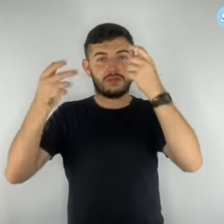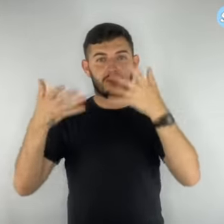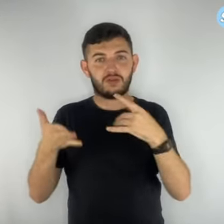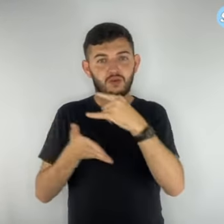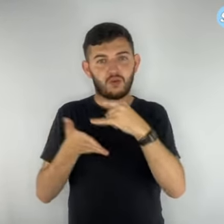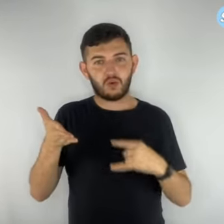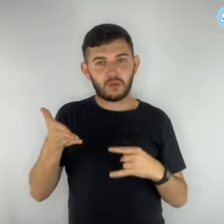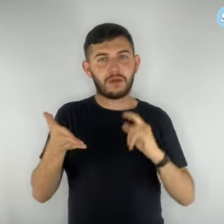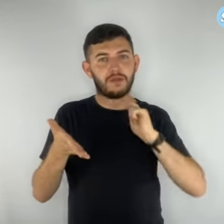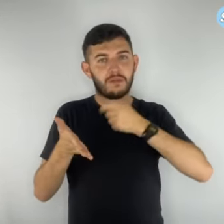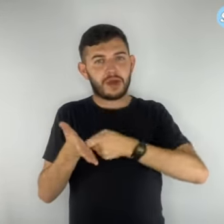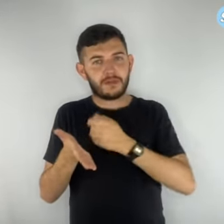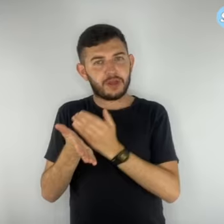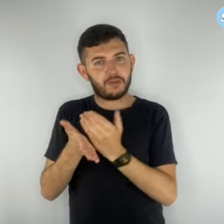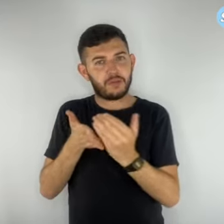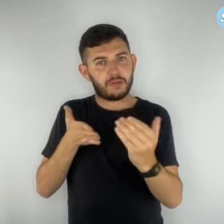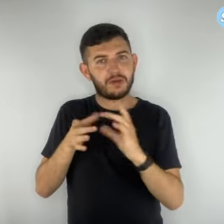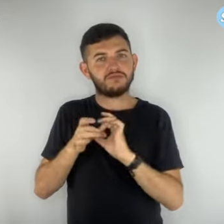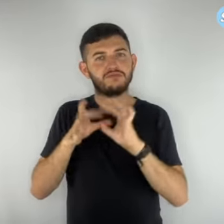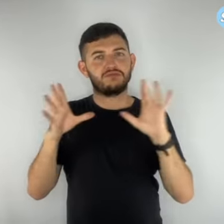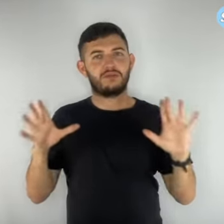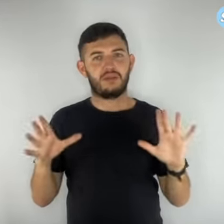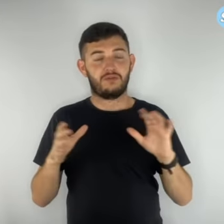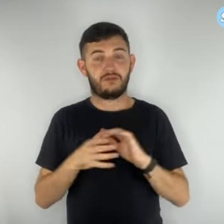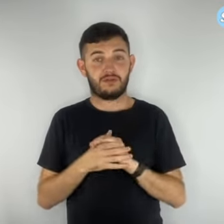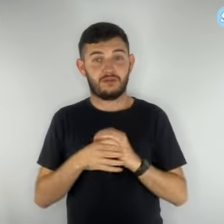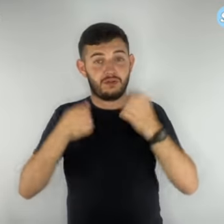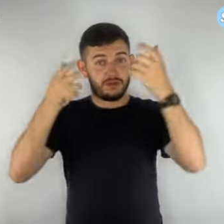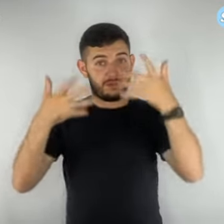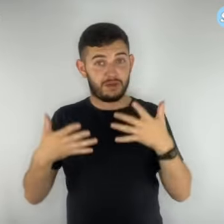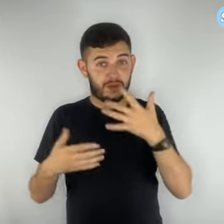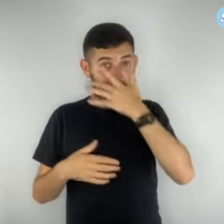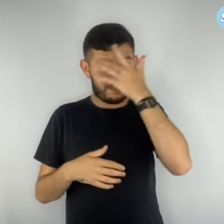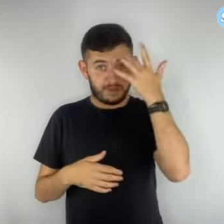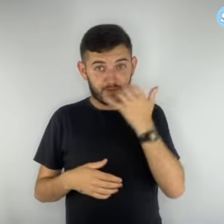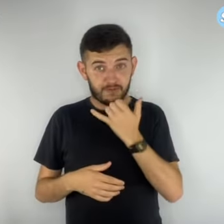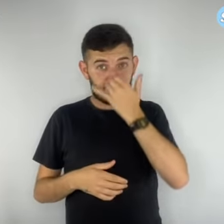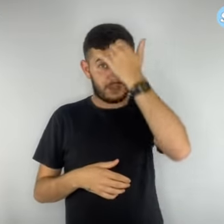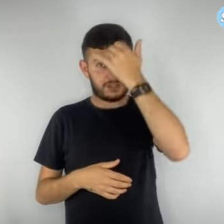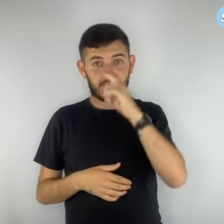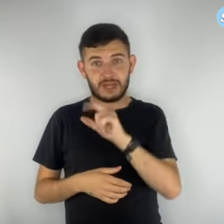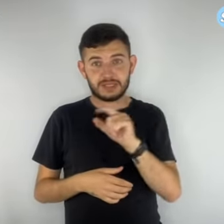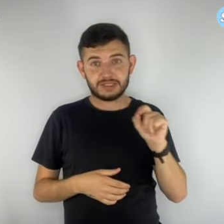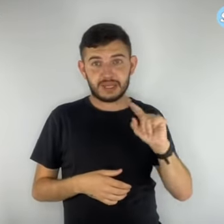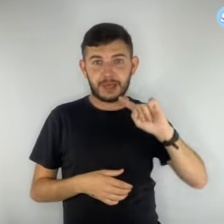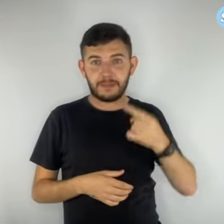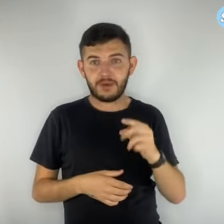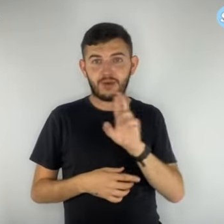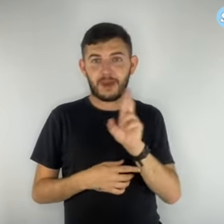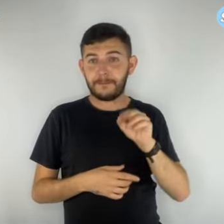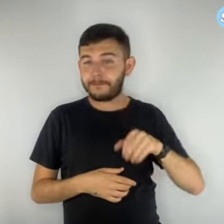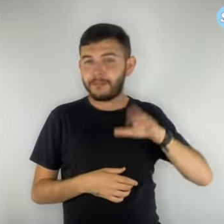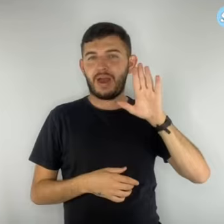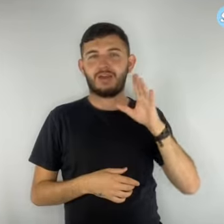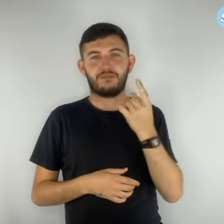Em seguida, dizem que a vítima tem mais de R 100 mil para receber. Pedem para ligar no número